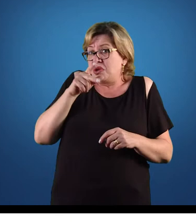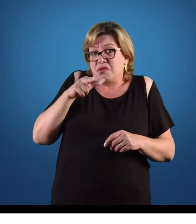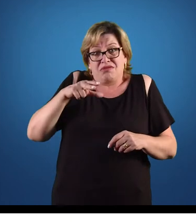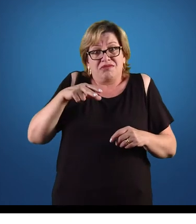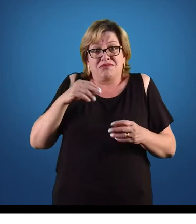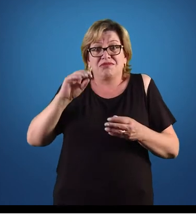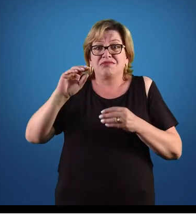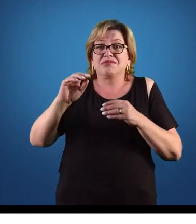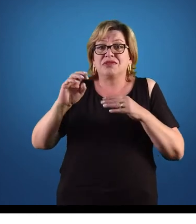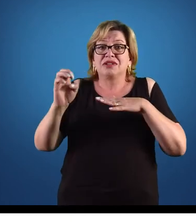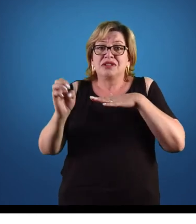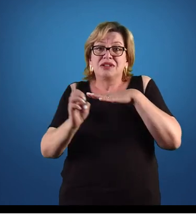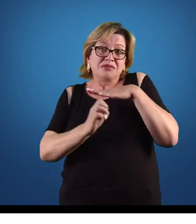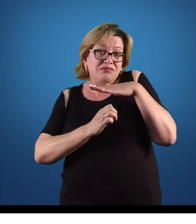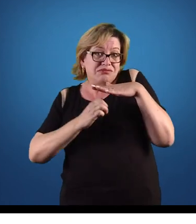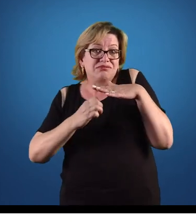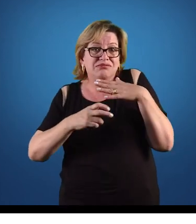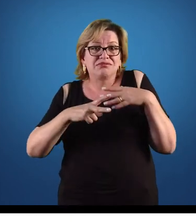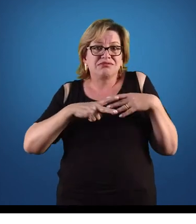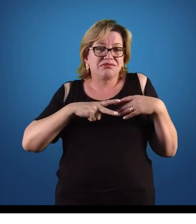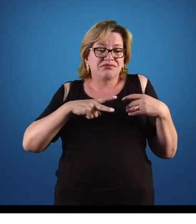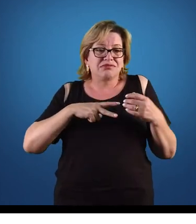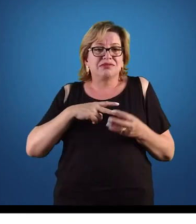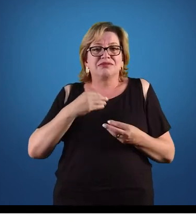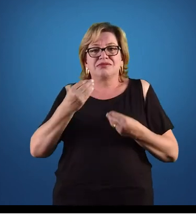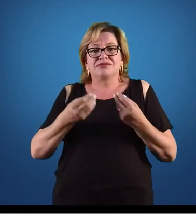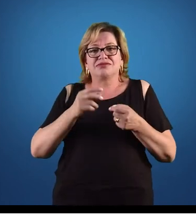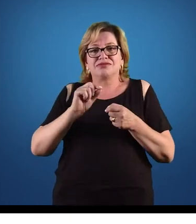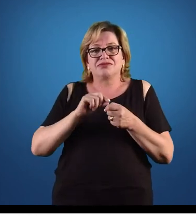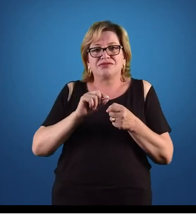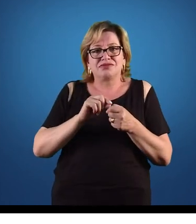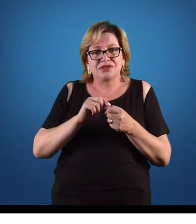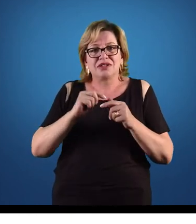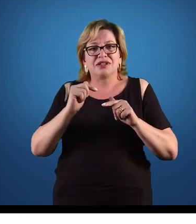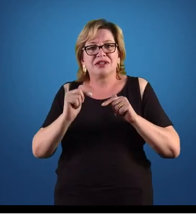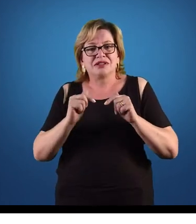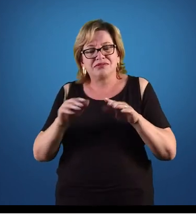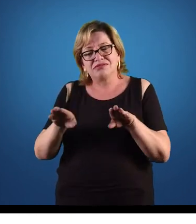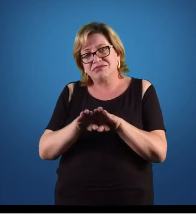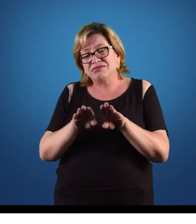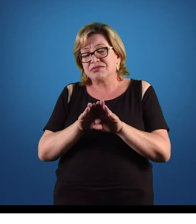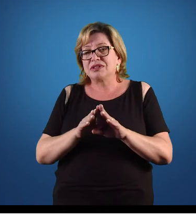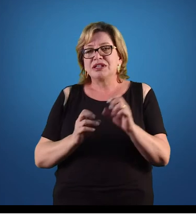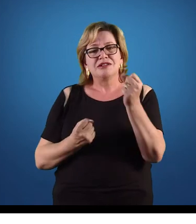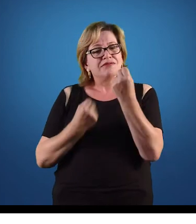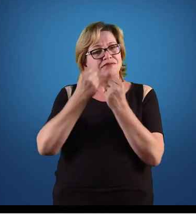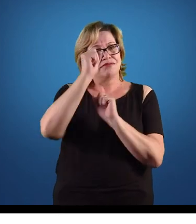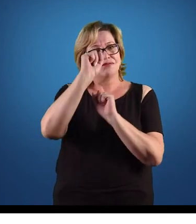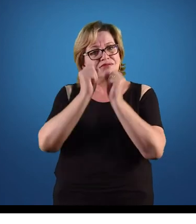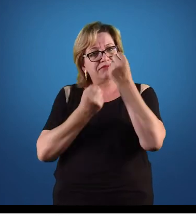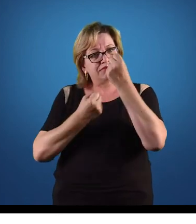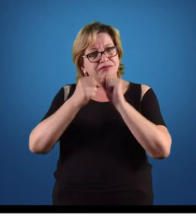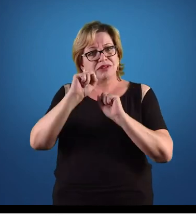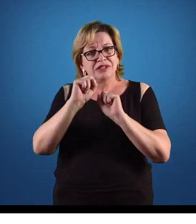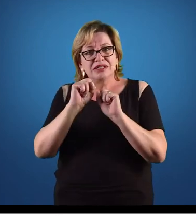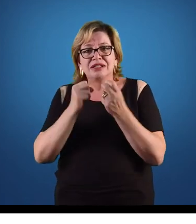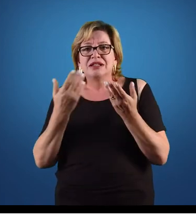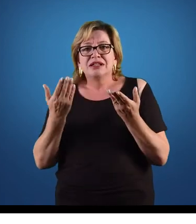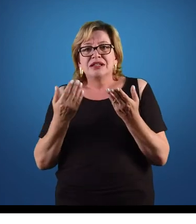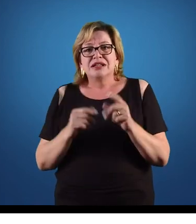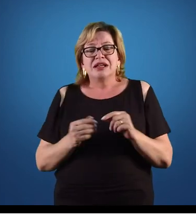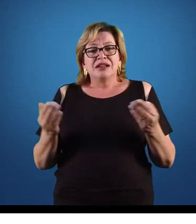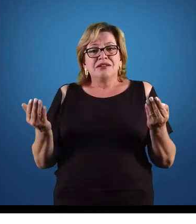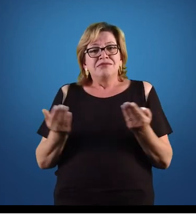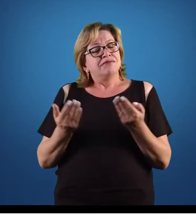os serviços e a própria indústria também com os agentes privados, agora